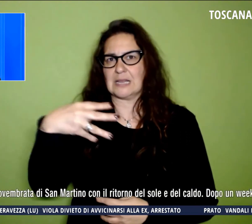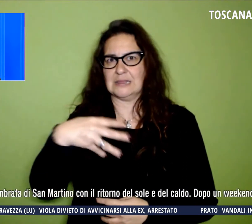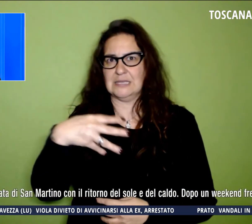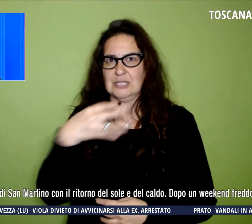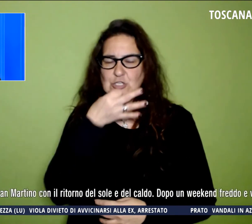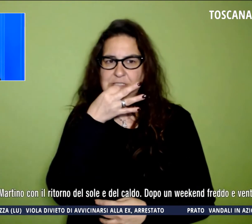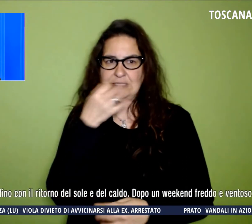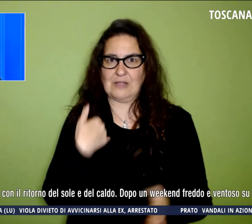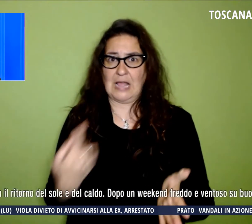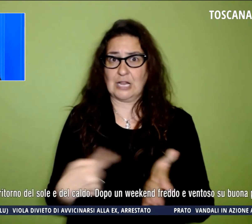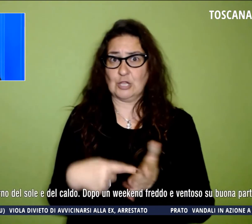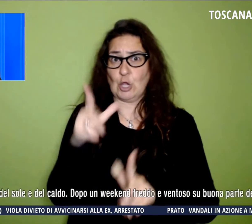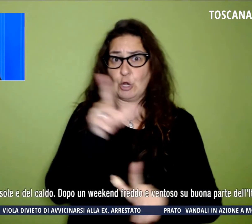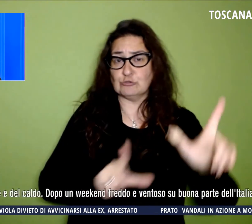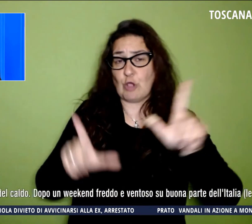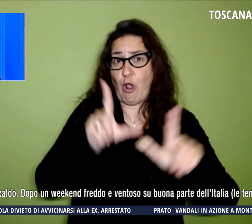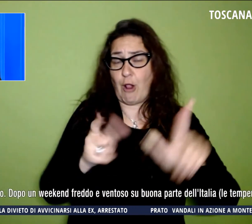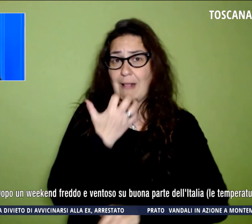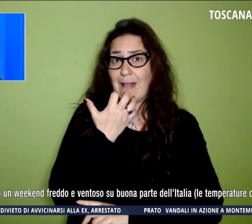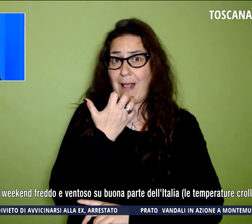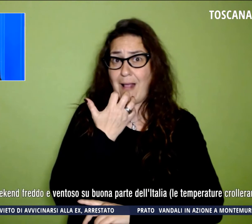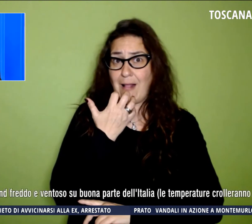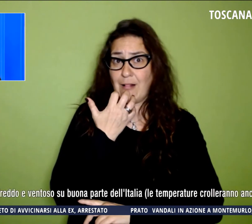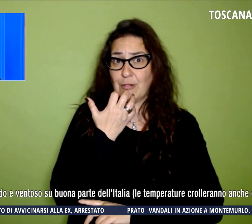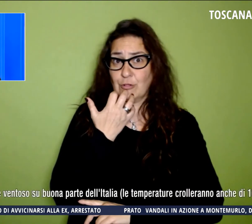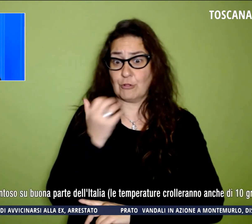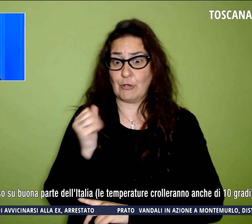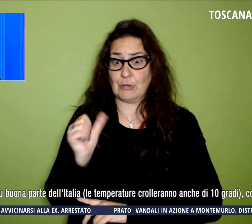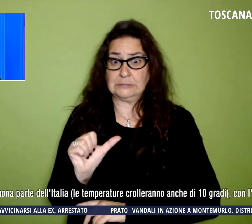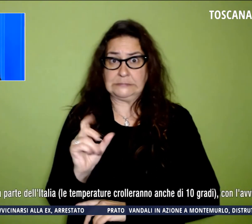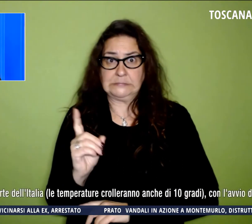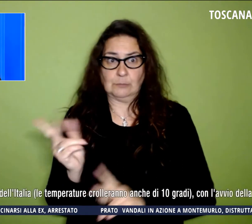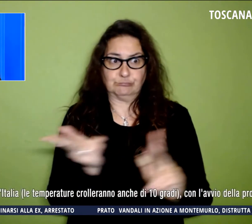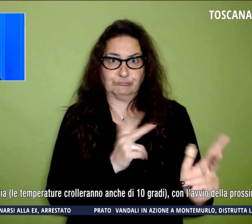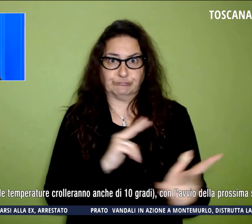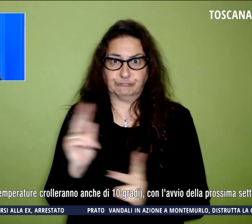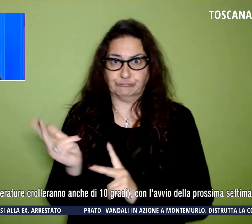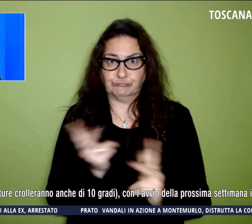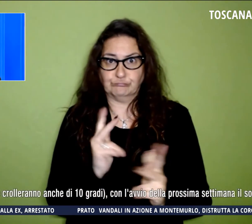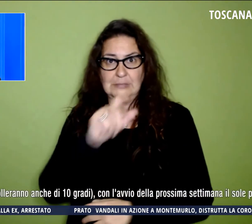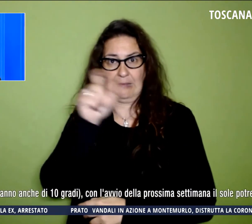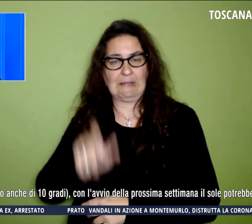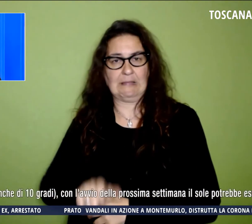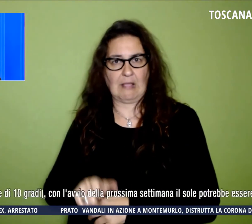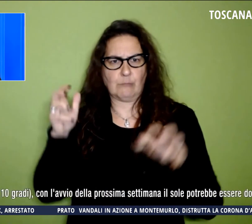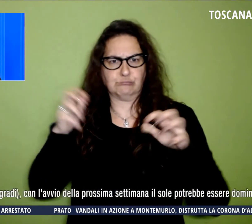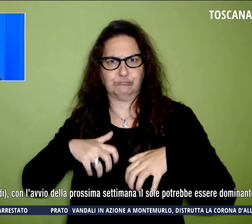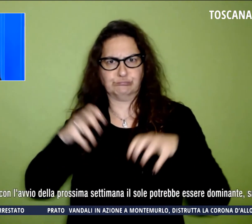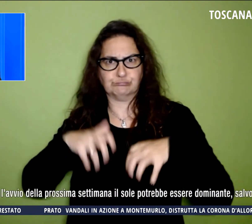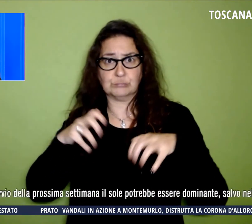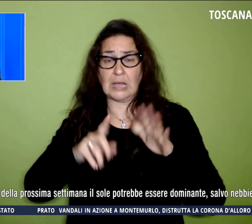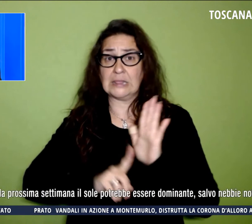sole del caldo. Dopo un weekend freddo e ventoso su buona parte dell'Italia con temperature che sono